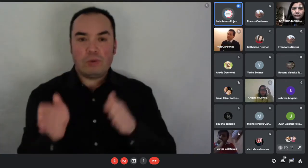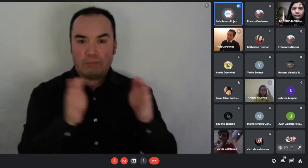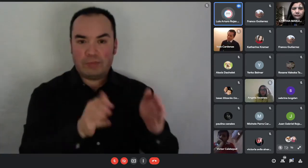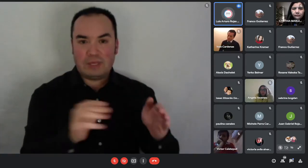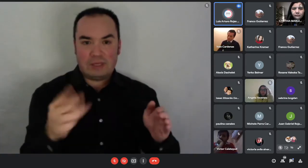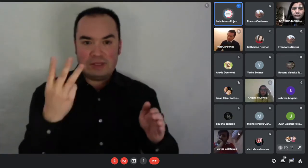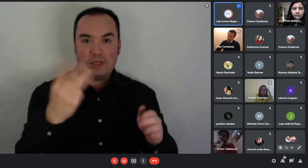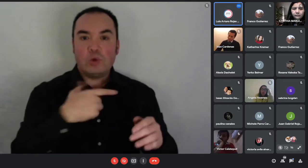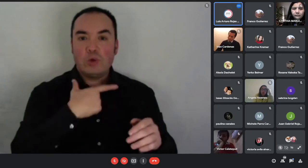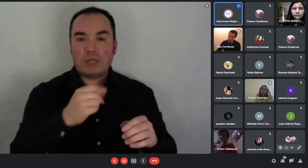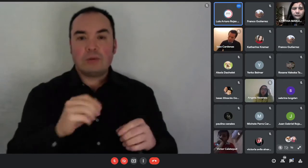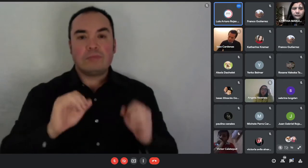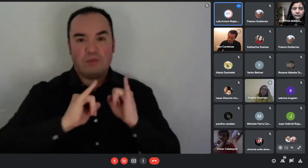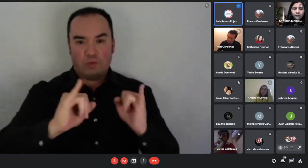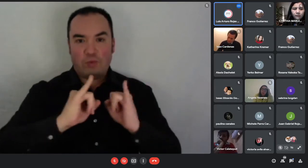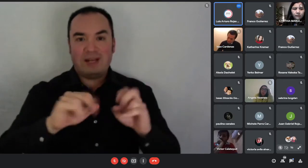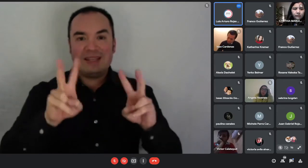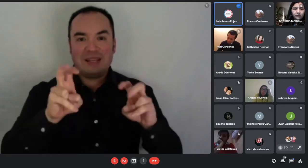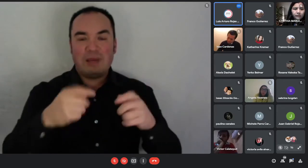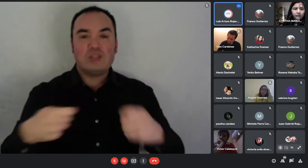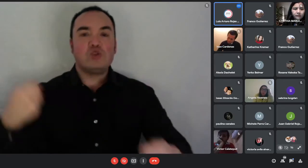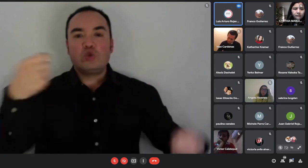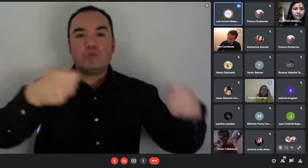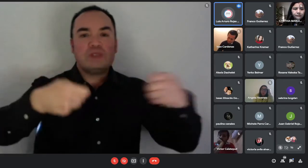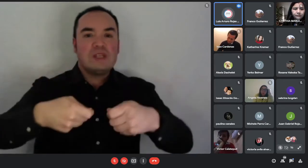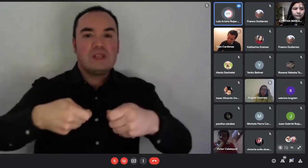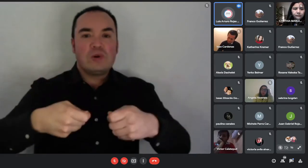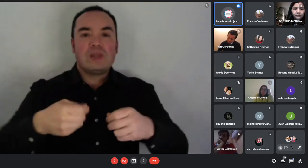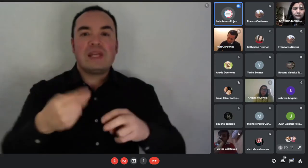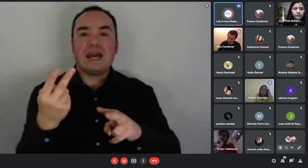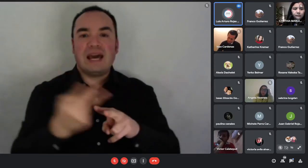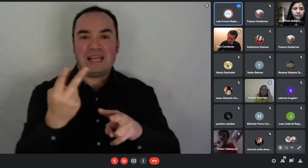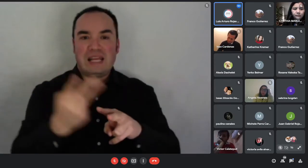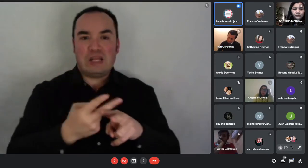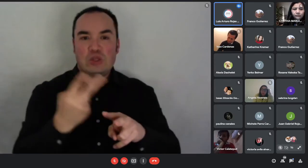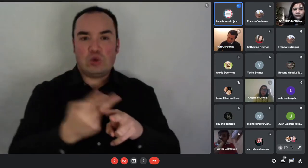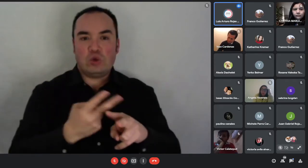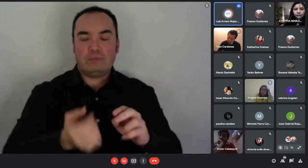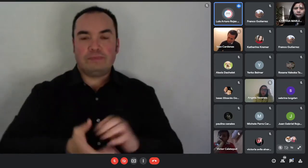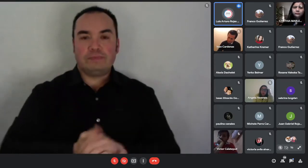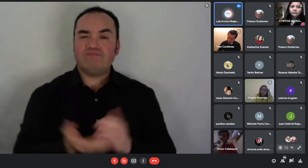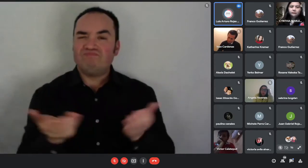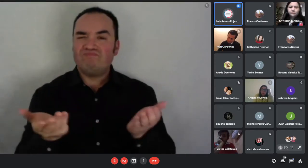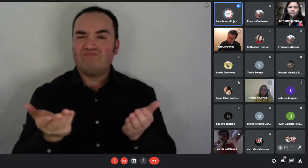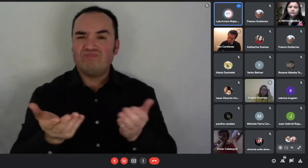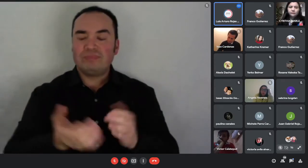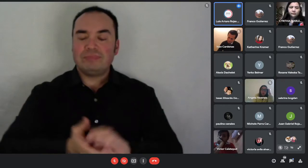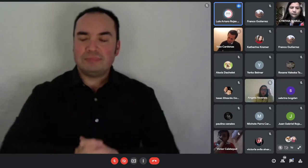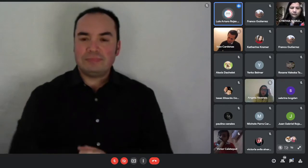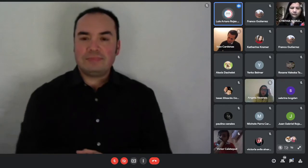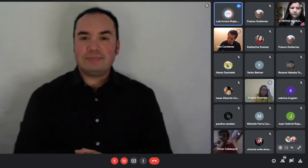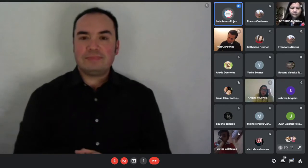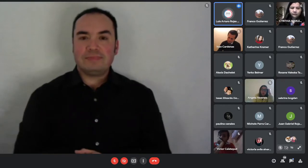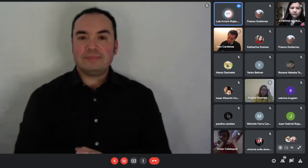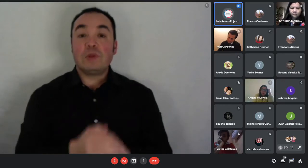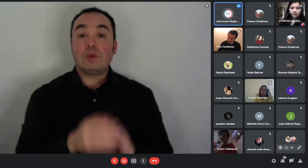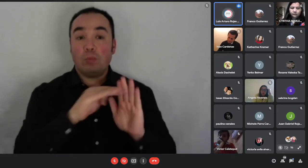El subsidio de arriendo es un programa que está destinado a entregar una solución habitacional de